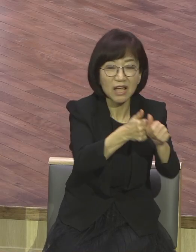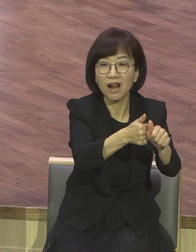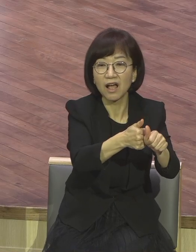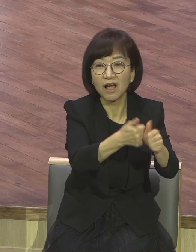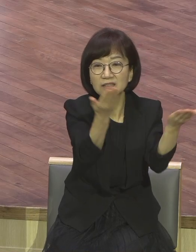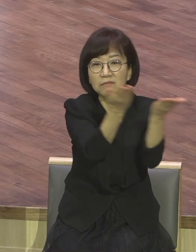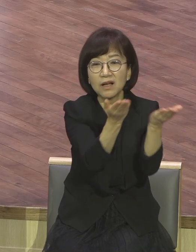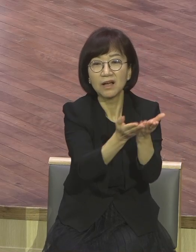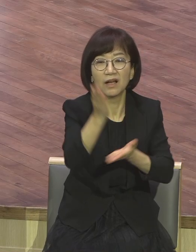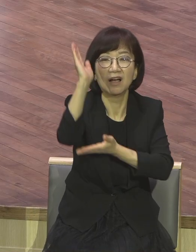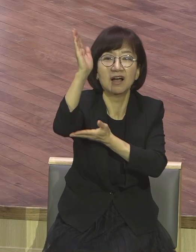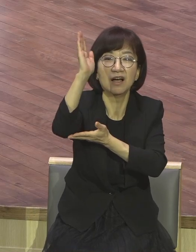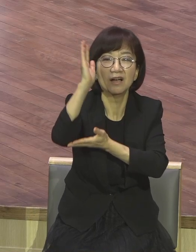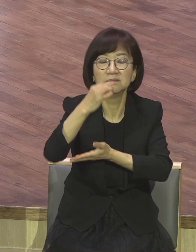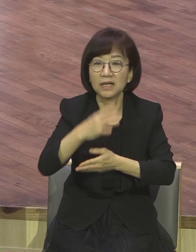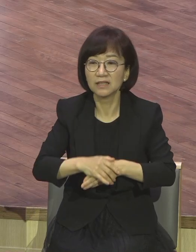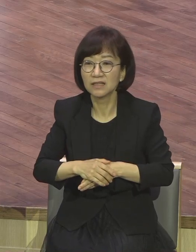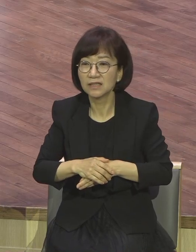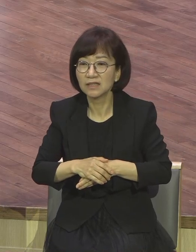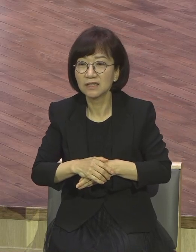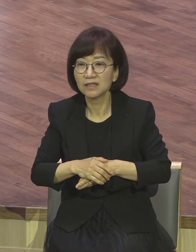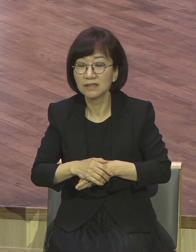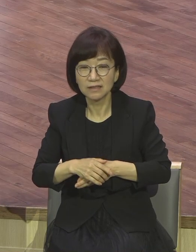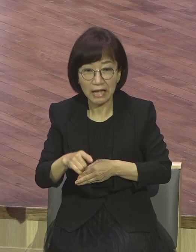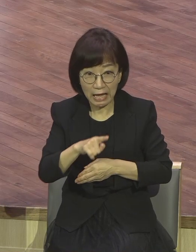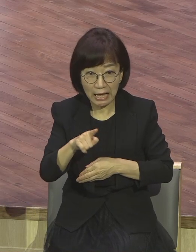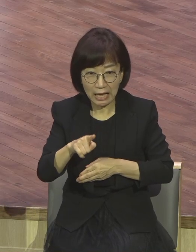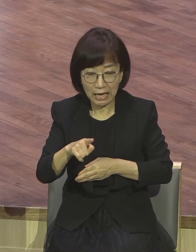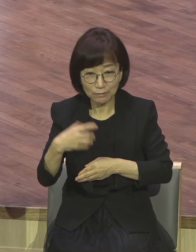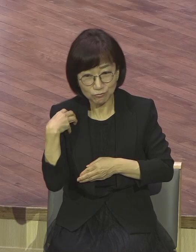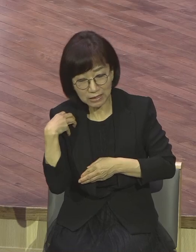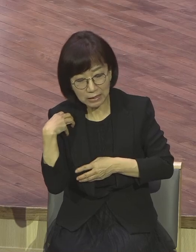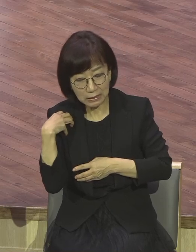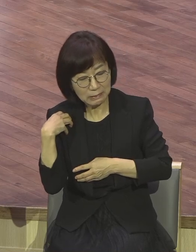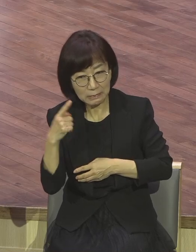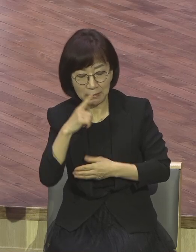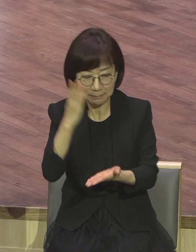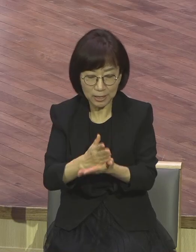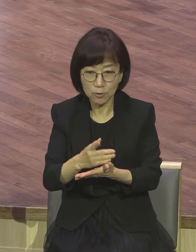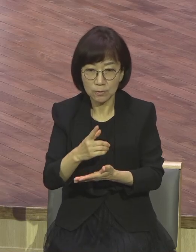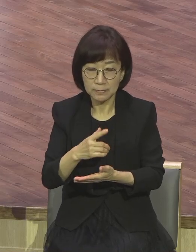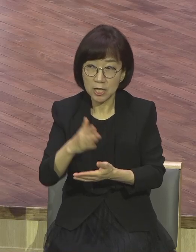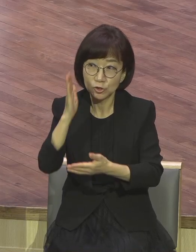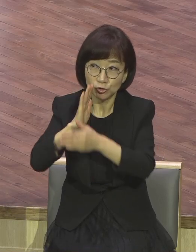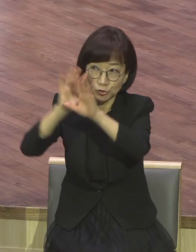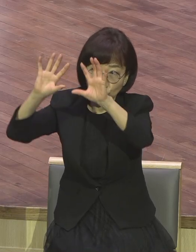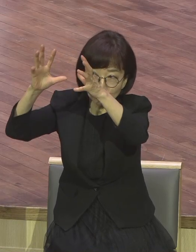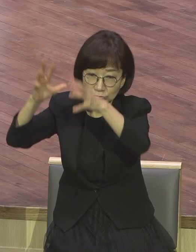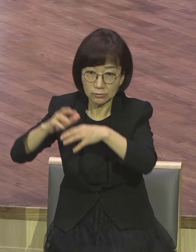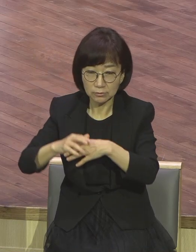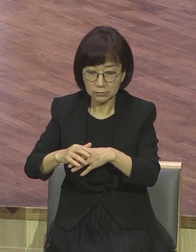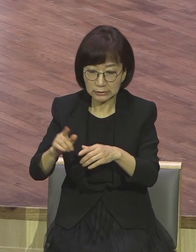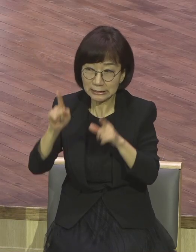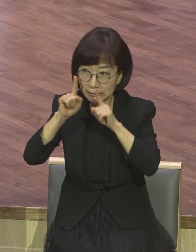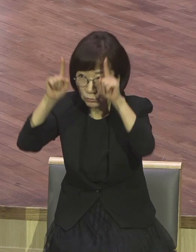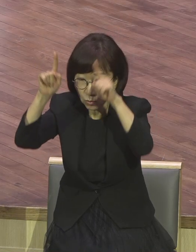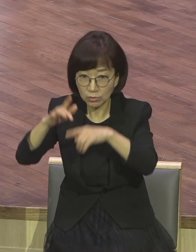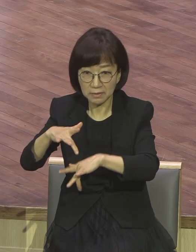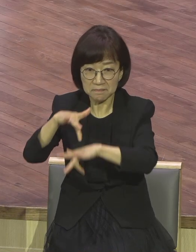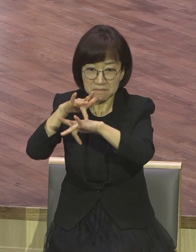교회는 듣기 좋은 말만 해요. 부담스러운 말 안 합니다. 뭐 천당 지옥 마귀 귀신 무슨 전도 이런